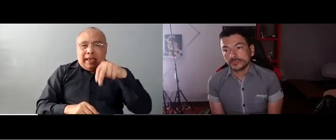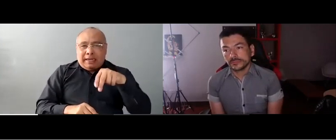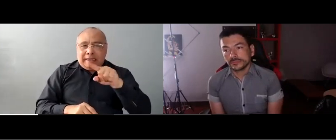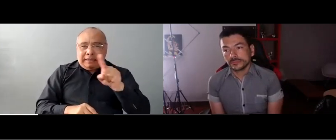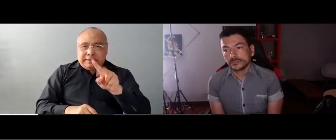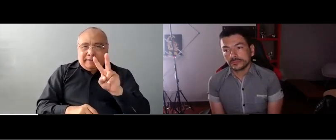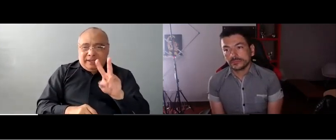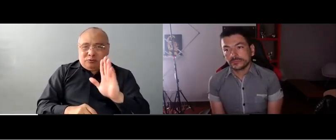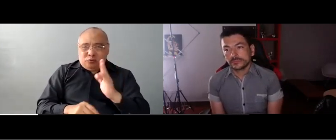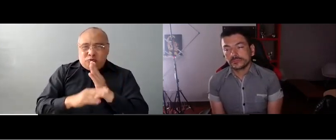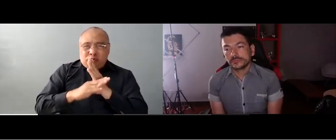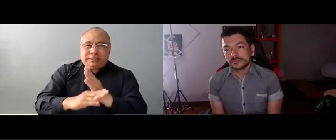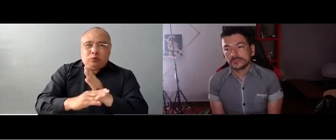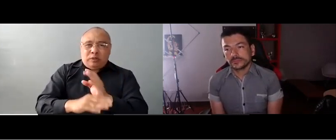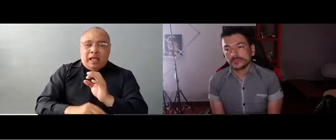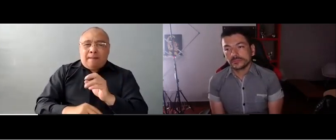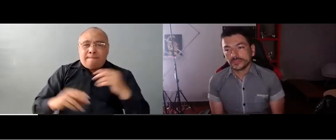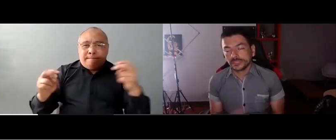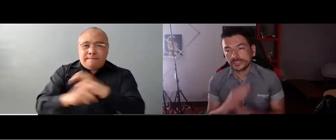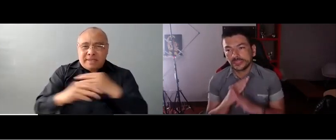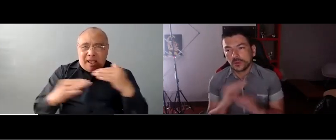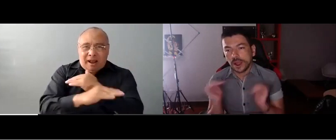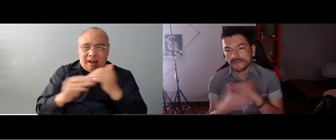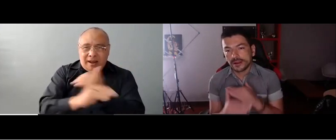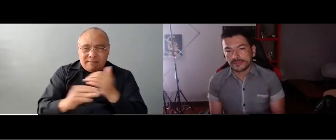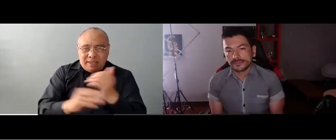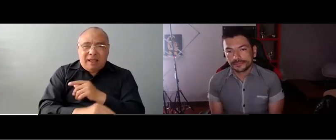revise. Desde la Agencia Nacional de Seguridad Vial